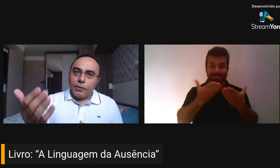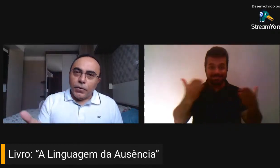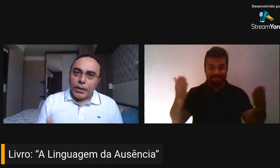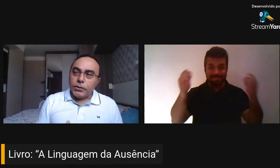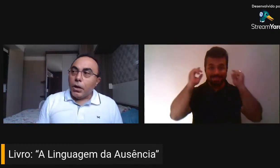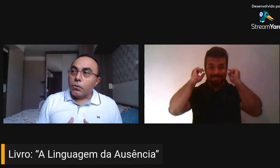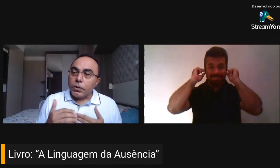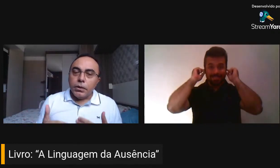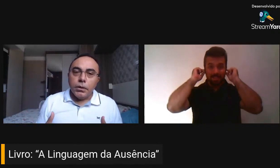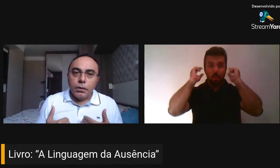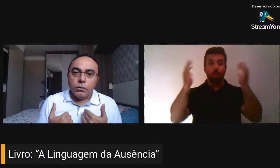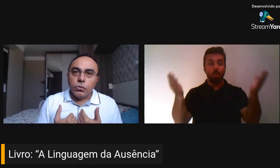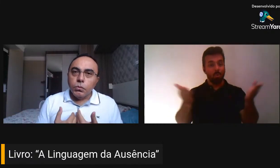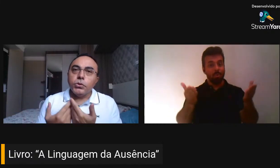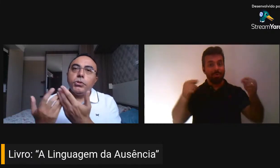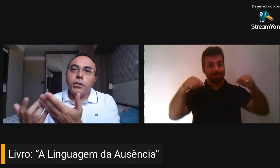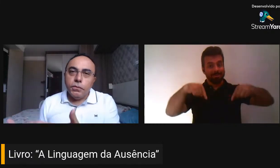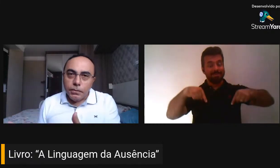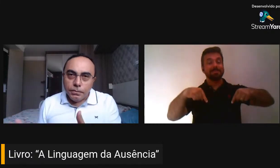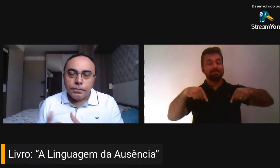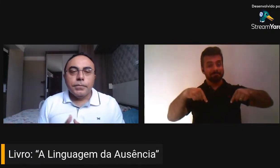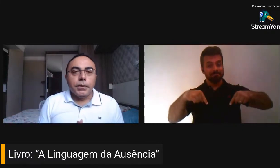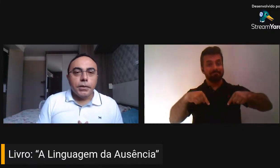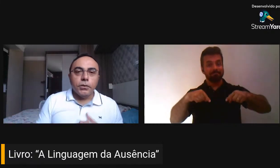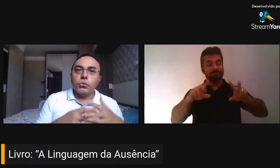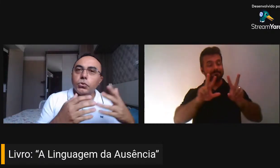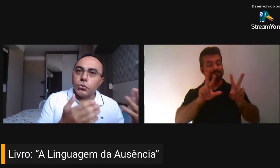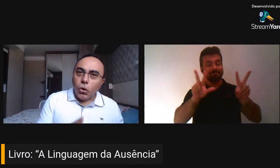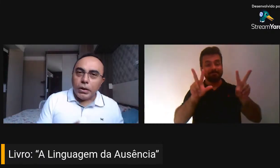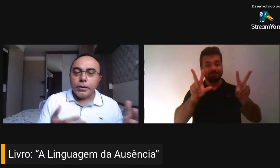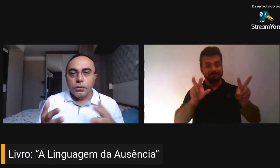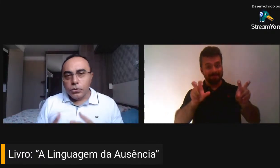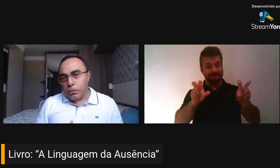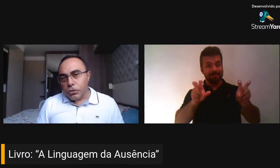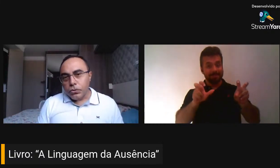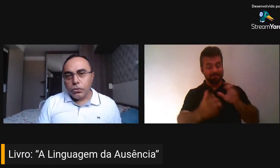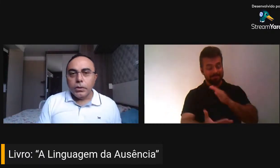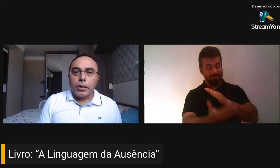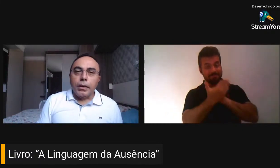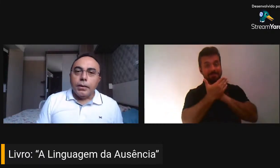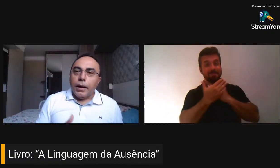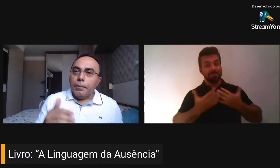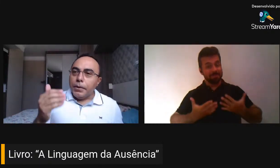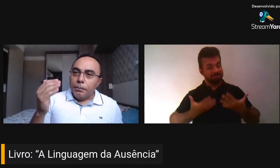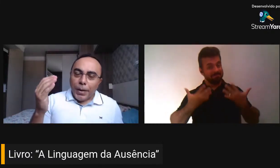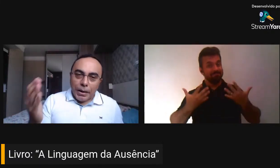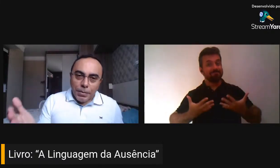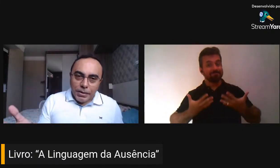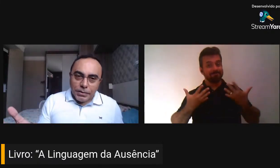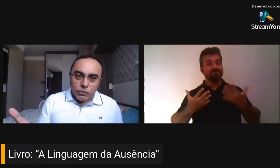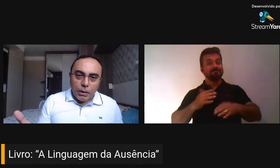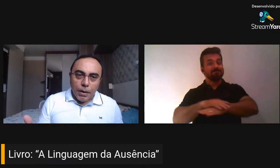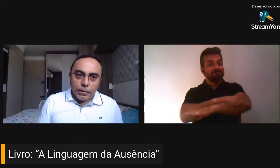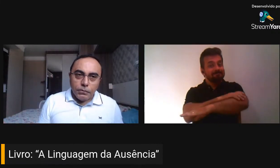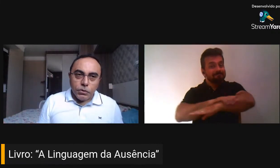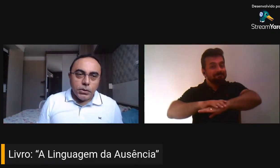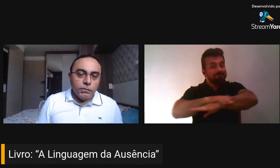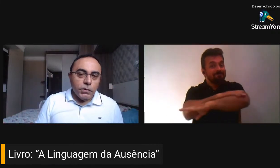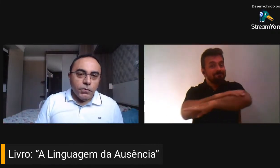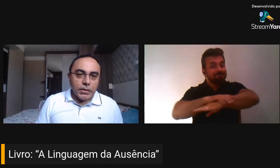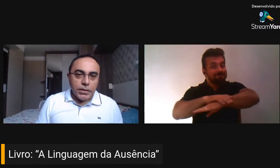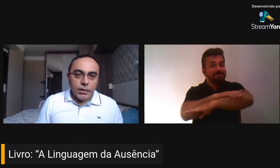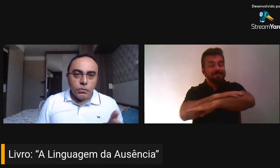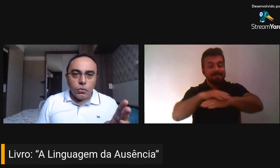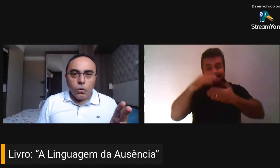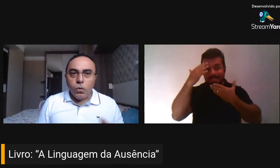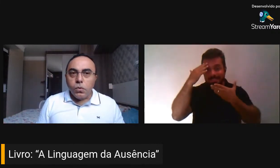para falar de algo que nos motiva e que nos toca, que nos emociona, e parabenizar o trabalho que você